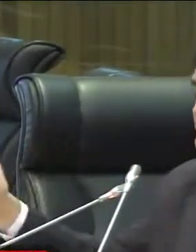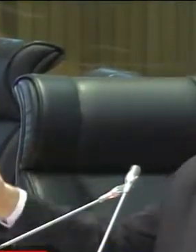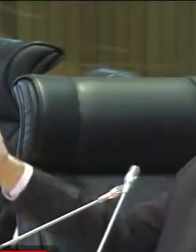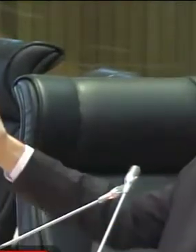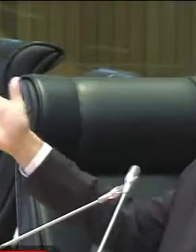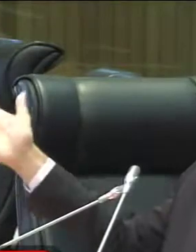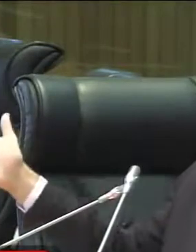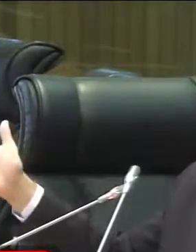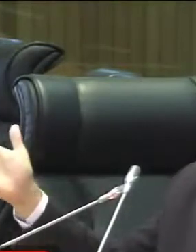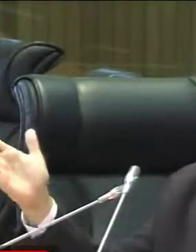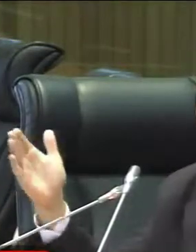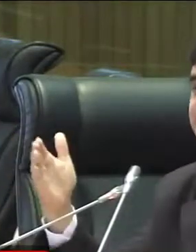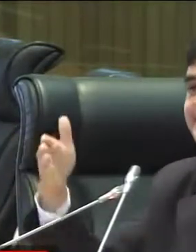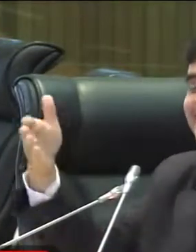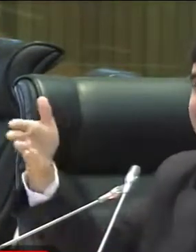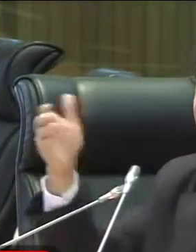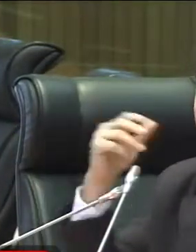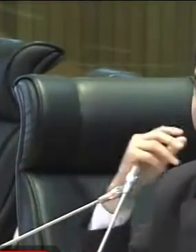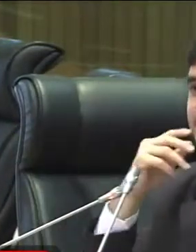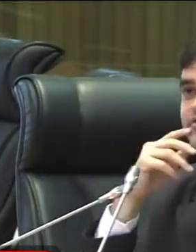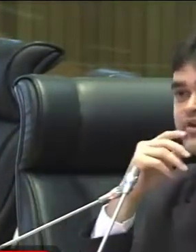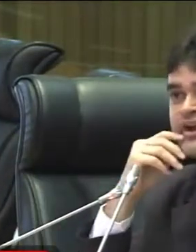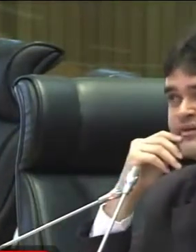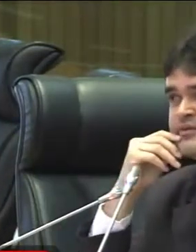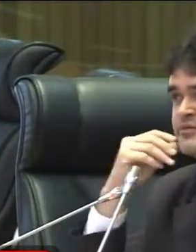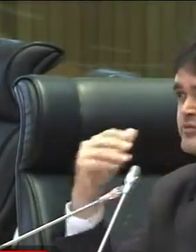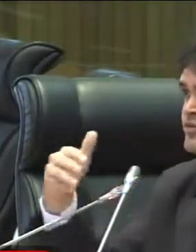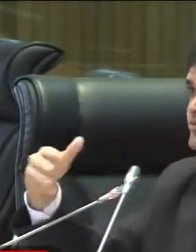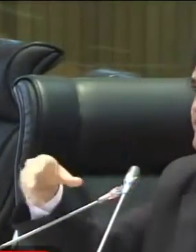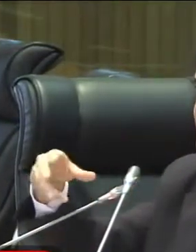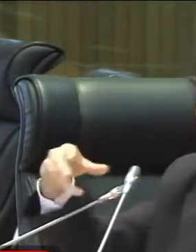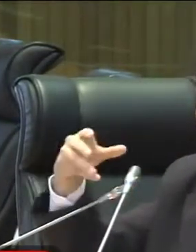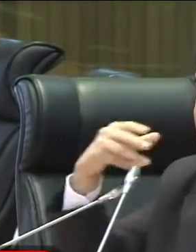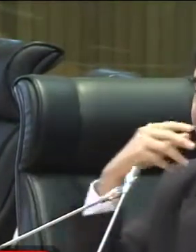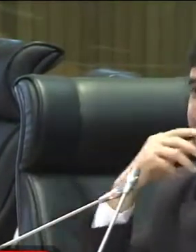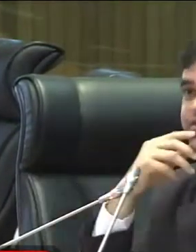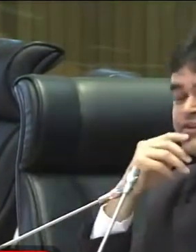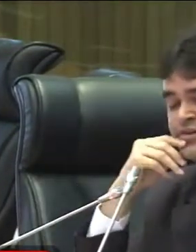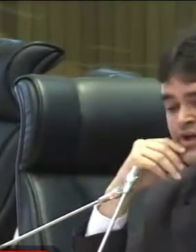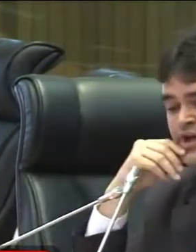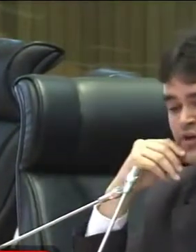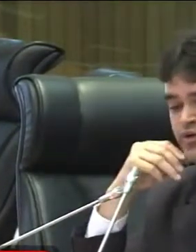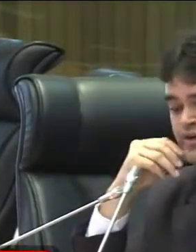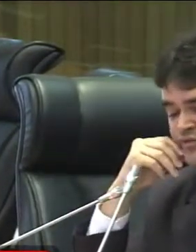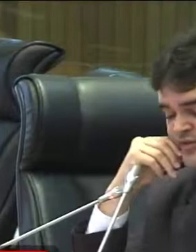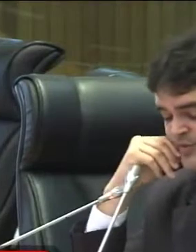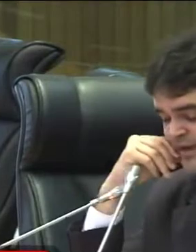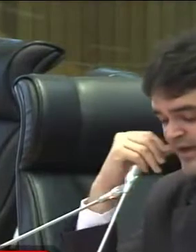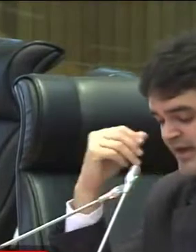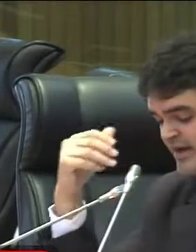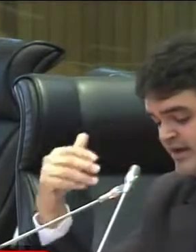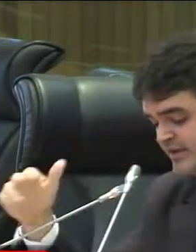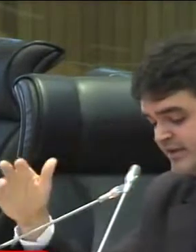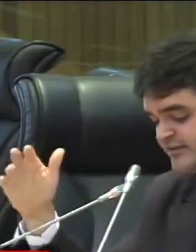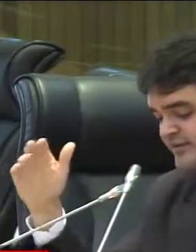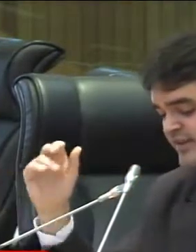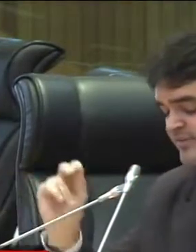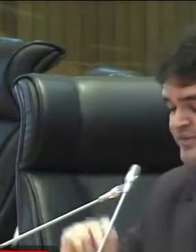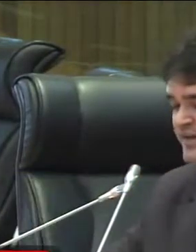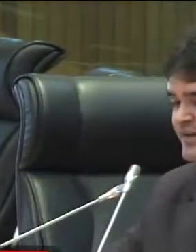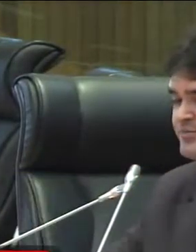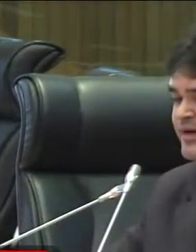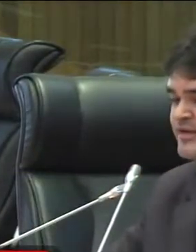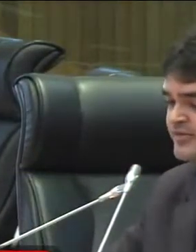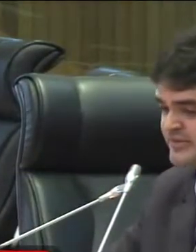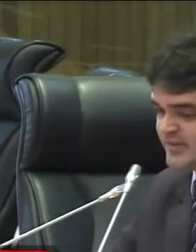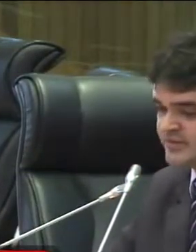de Bacabal, já aconteceu, por exemplo, na cidade de Caxias. Até enterraram a governadora lá, em uma manifestação contra a situação precária. E isso